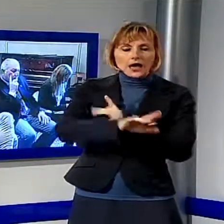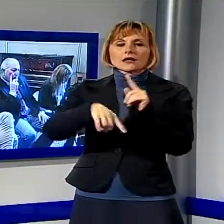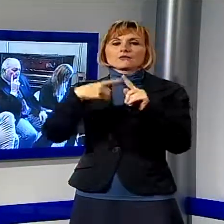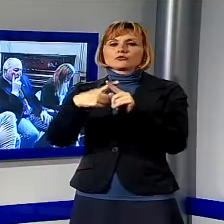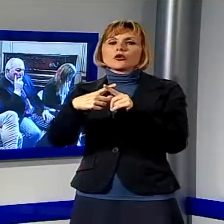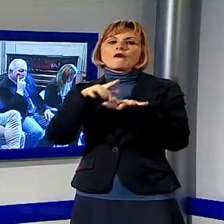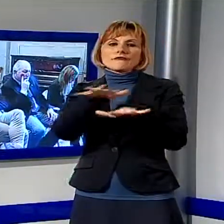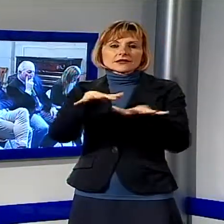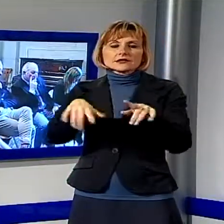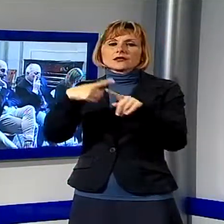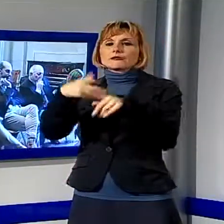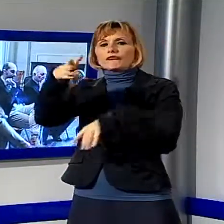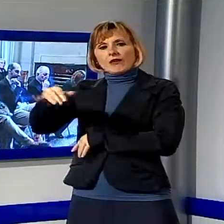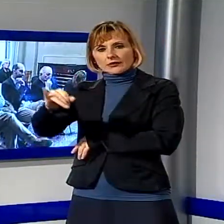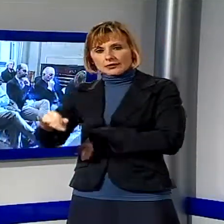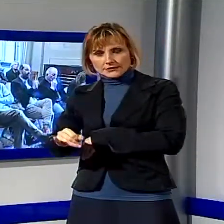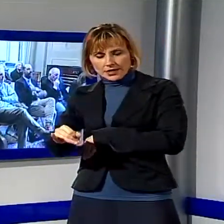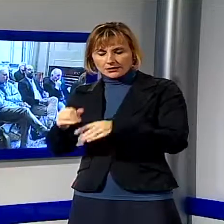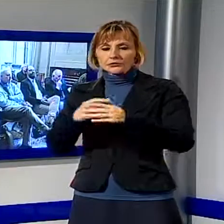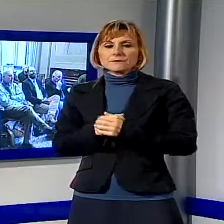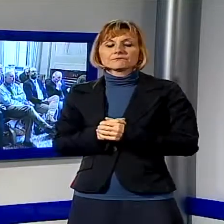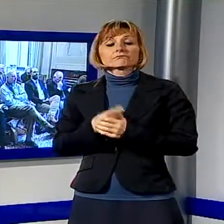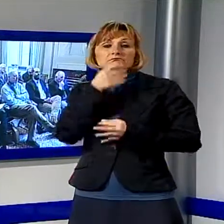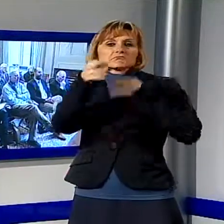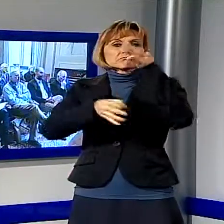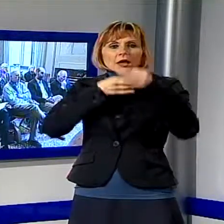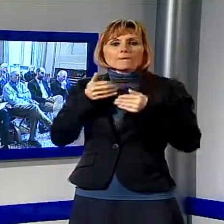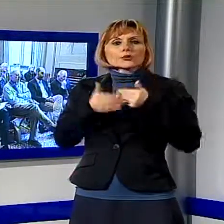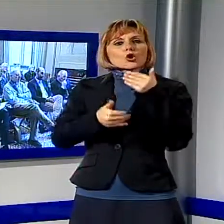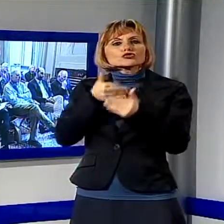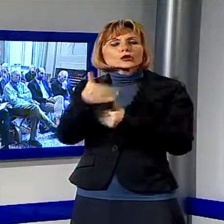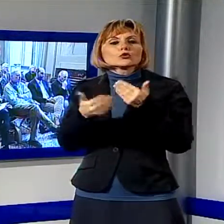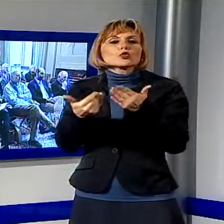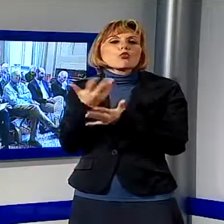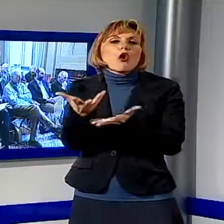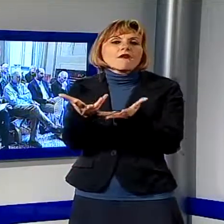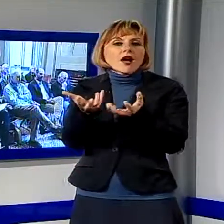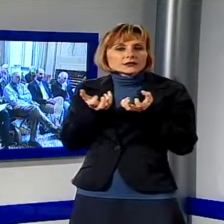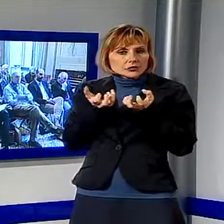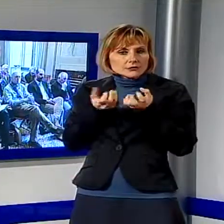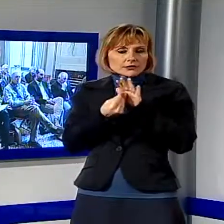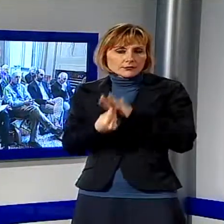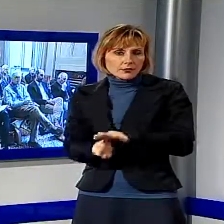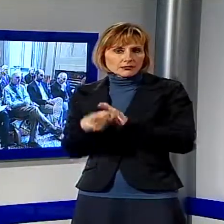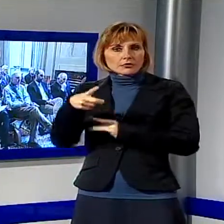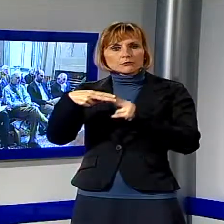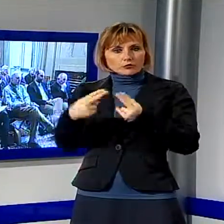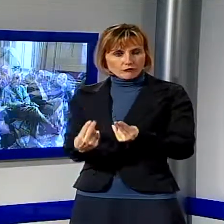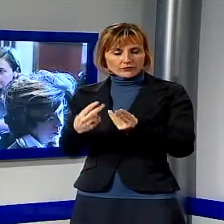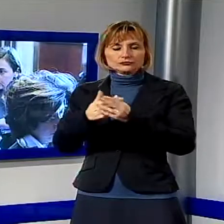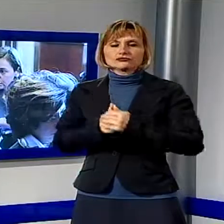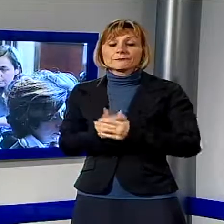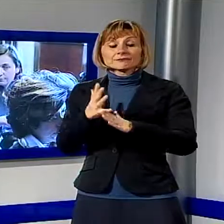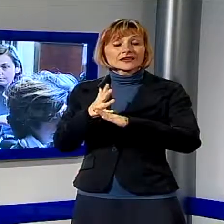del Serchio. Il tema è stato quello delle procedure per il riassorbimento del personale di Palazzo Ducale. Entro la fine di marzo la